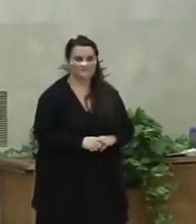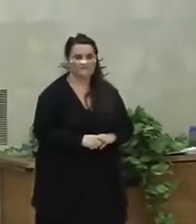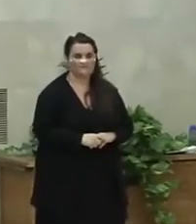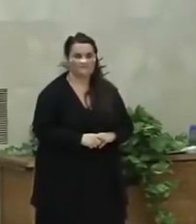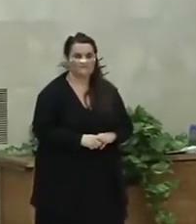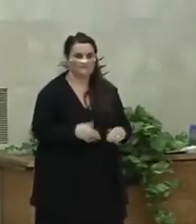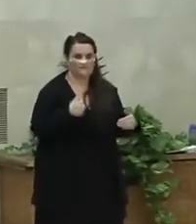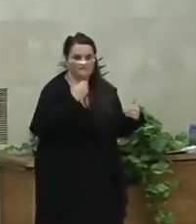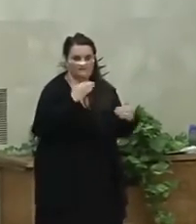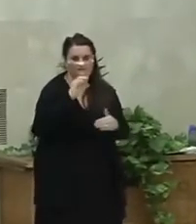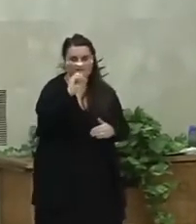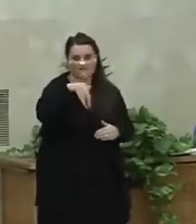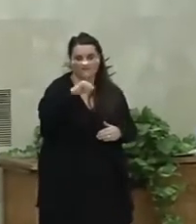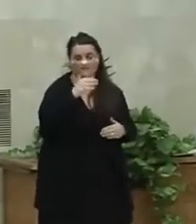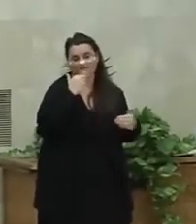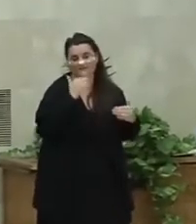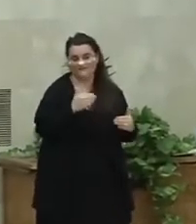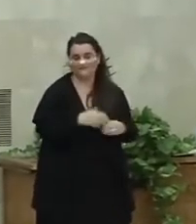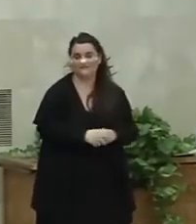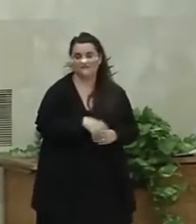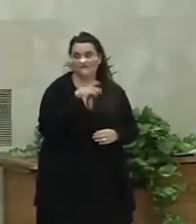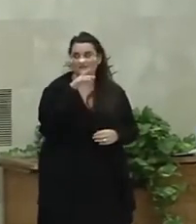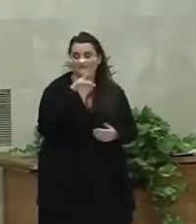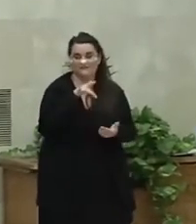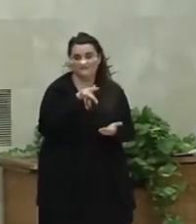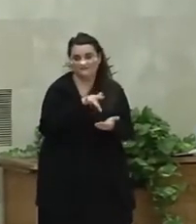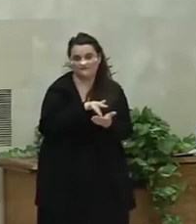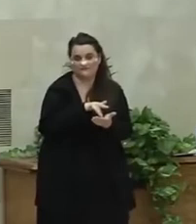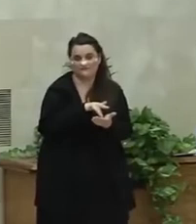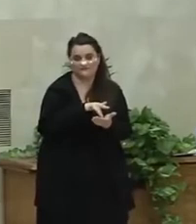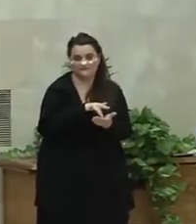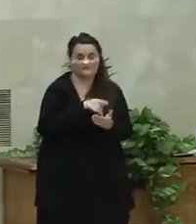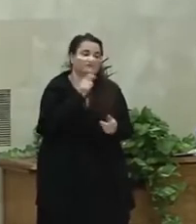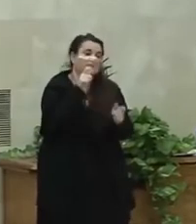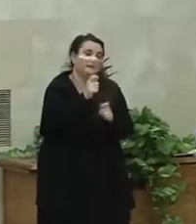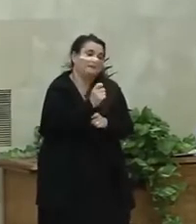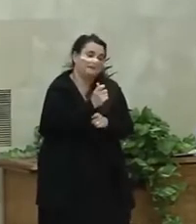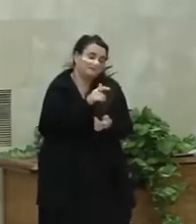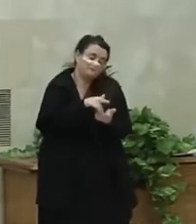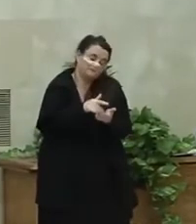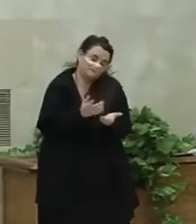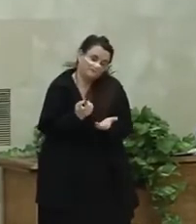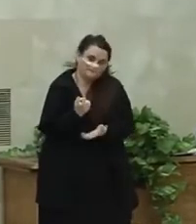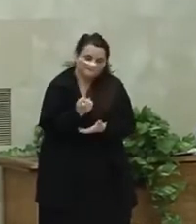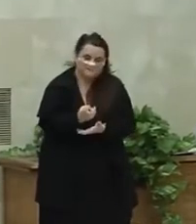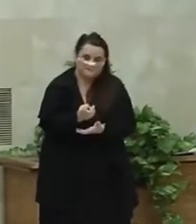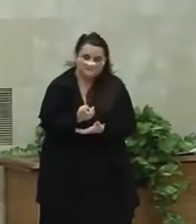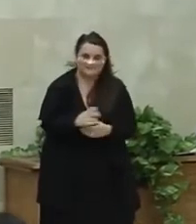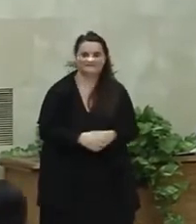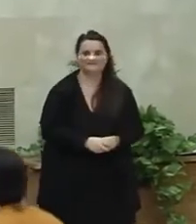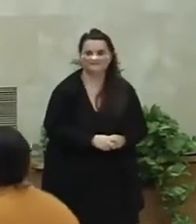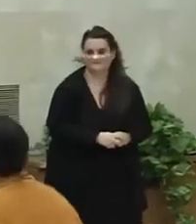Es que ricasco, Connie, eto orain bai Ha llegado el momento de tus pocas palabritas Te cedo a la palabra